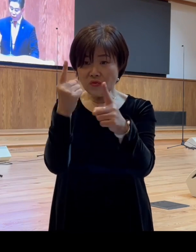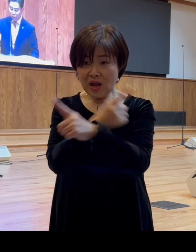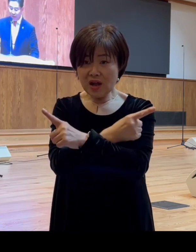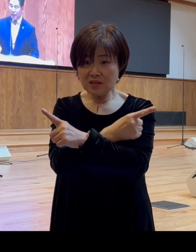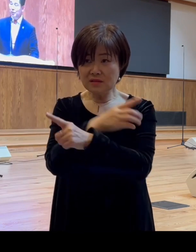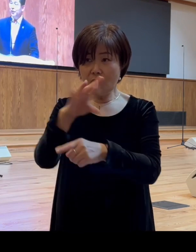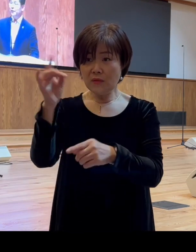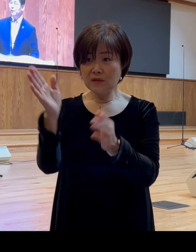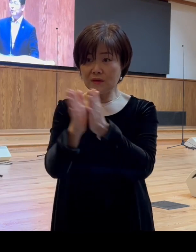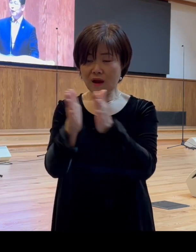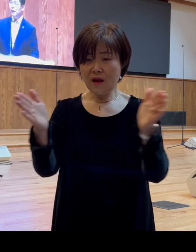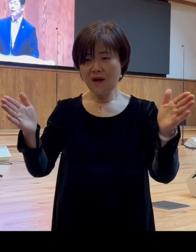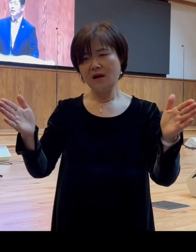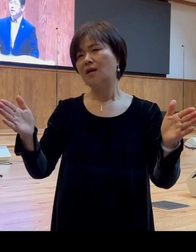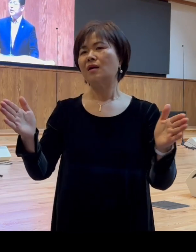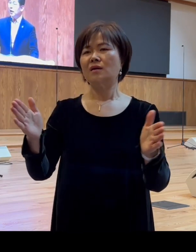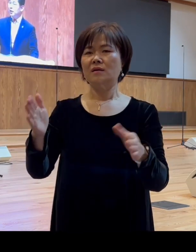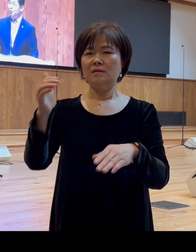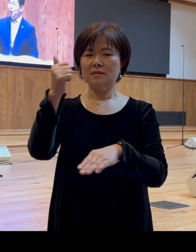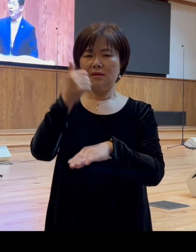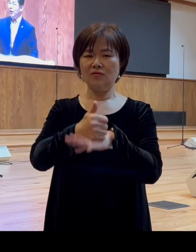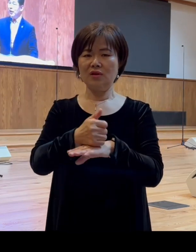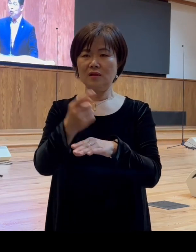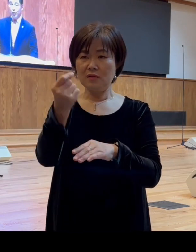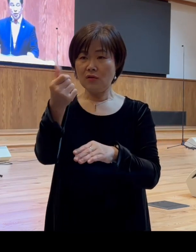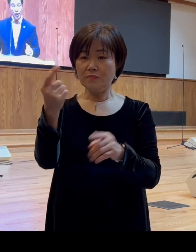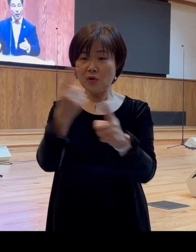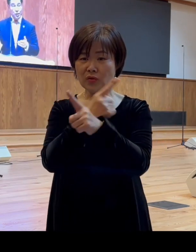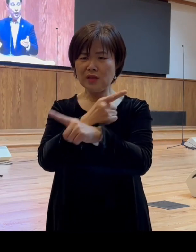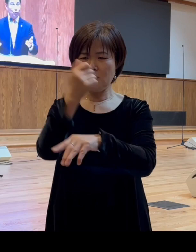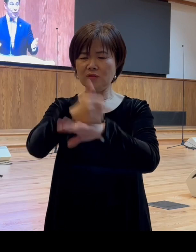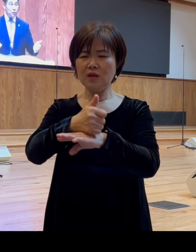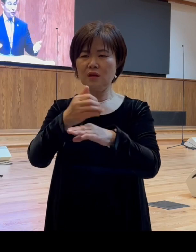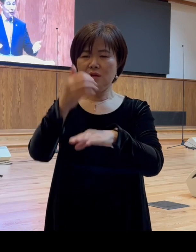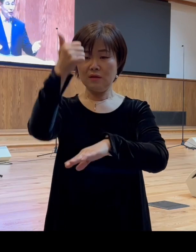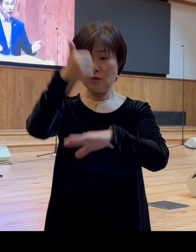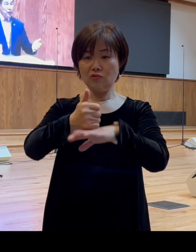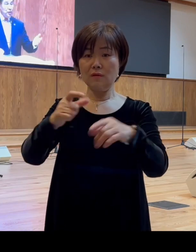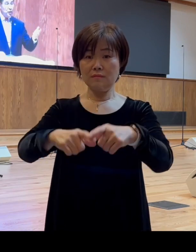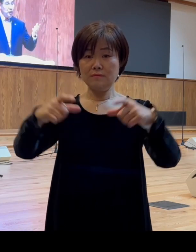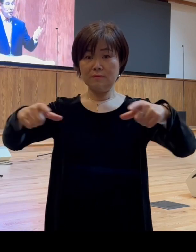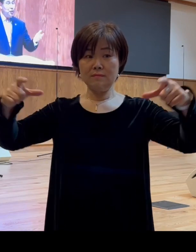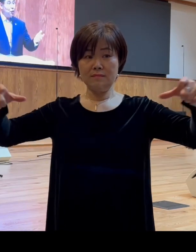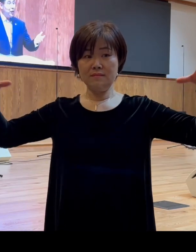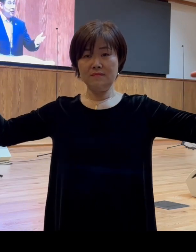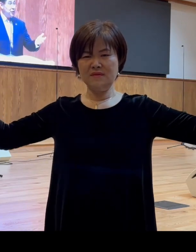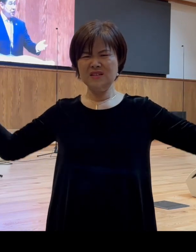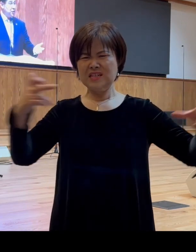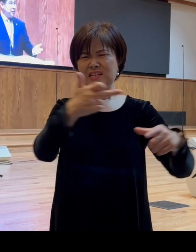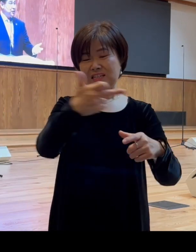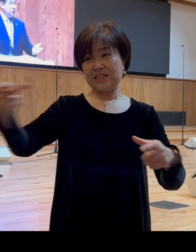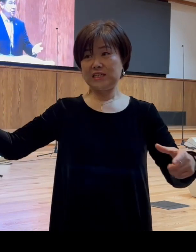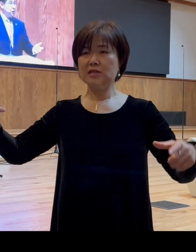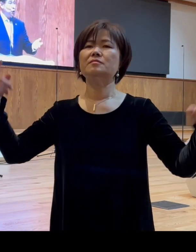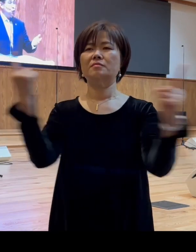되면 그 작은 변화가 나중에 시간이 지나고 나서는 큰 영향을 끼친다는 것이죠 결과에는